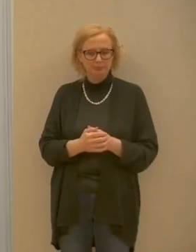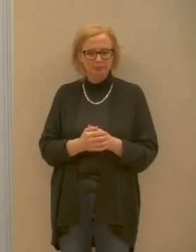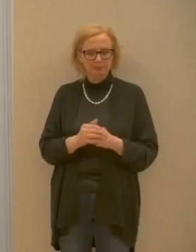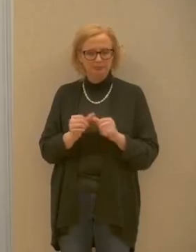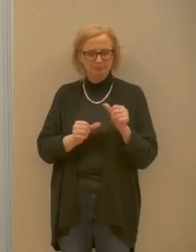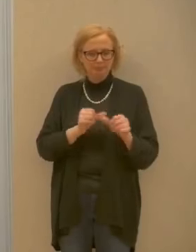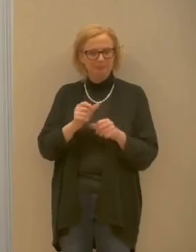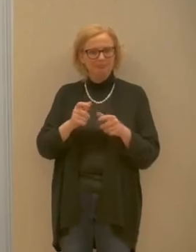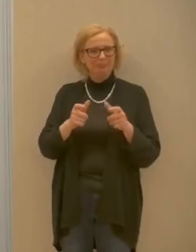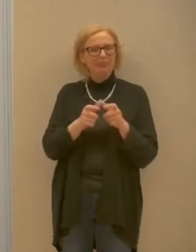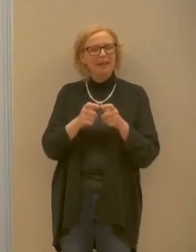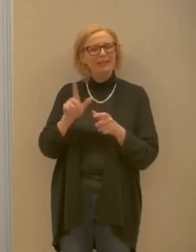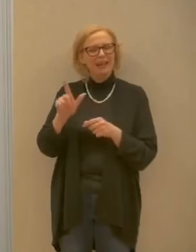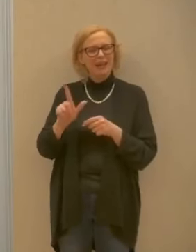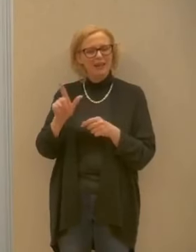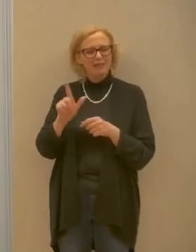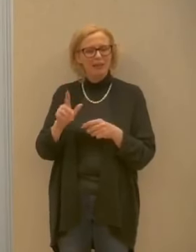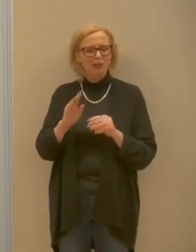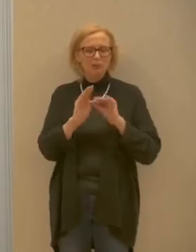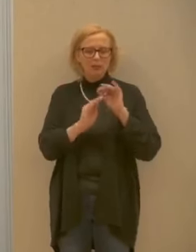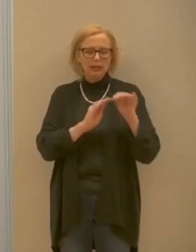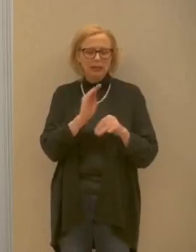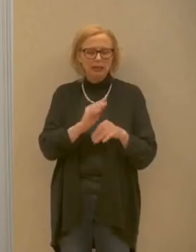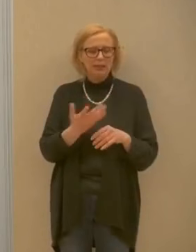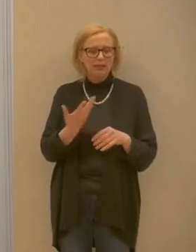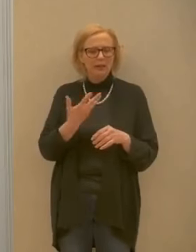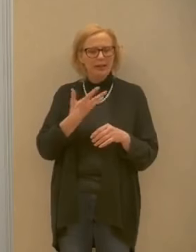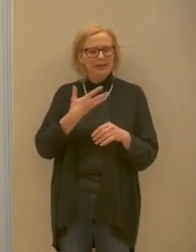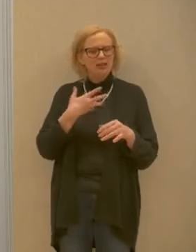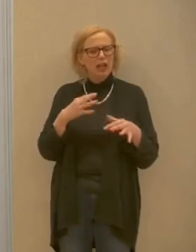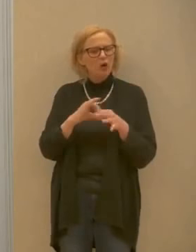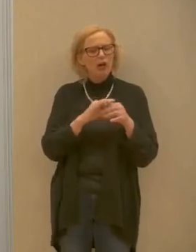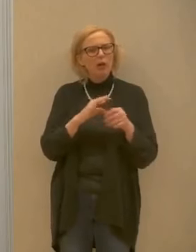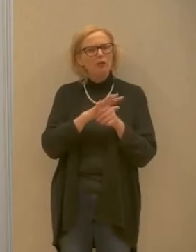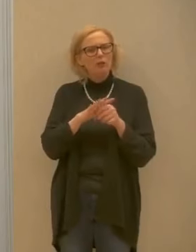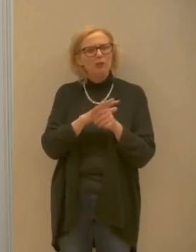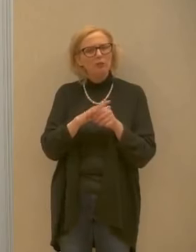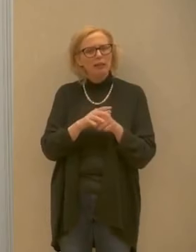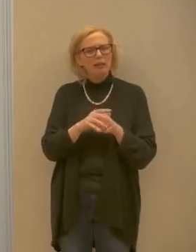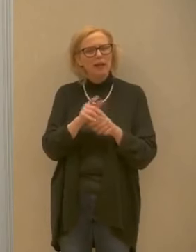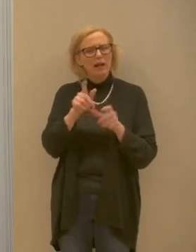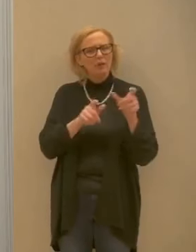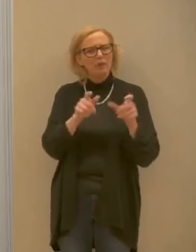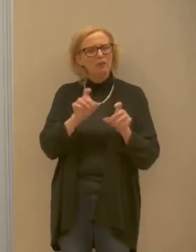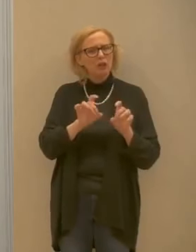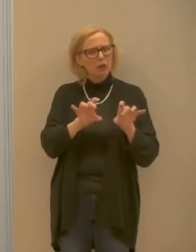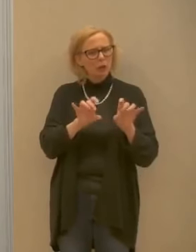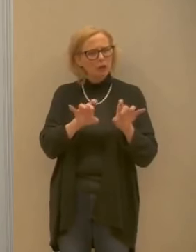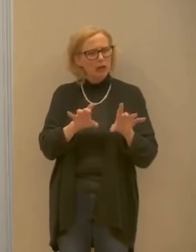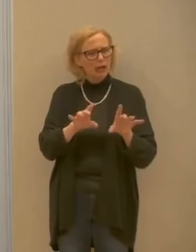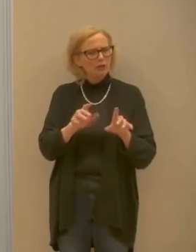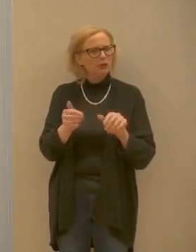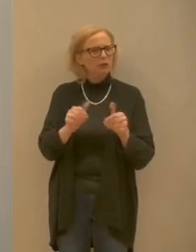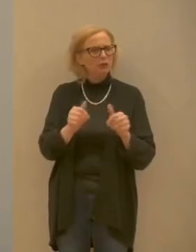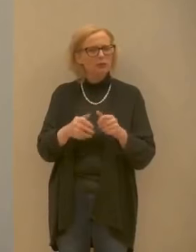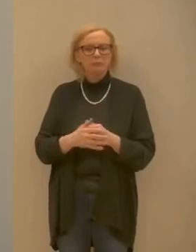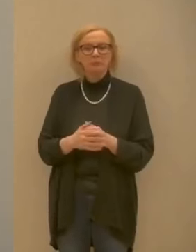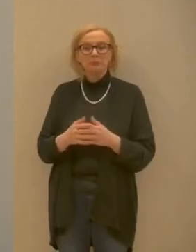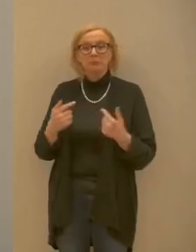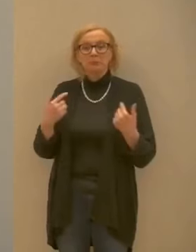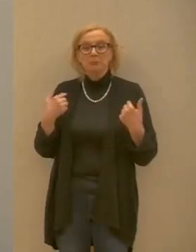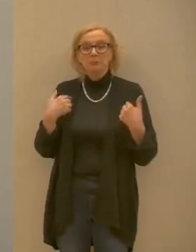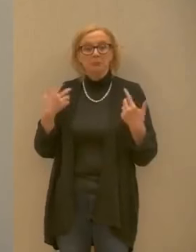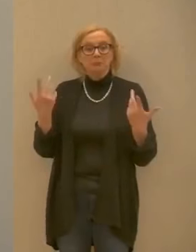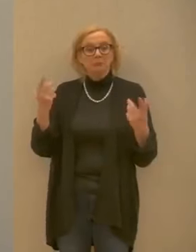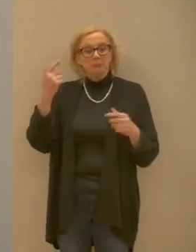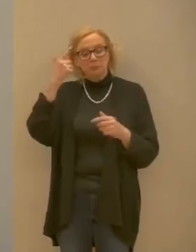se esiste un collegamento familiare tra le persone che ad oggi risultano contagiate non ho notizia